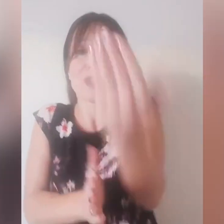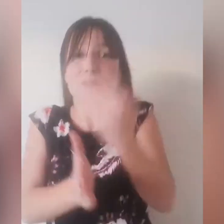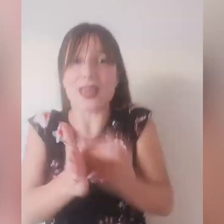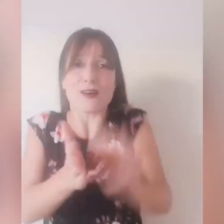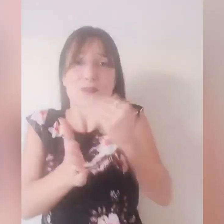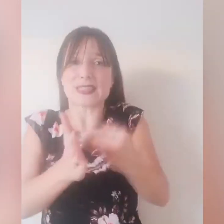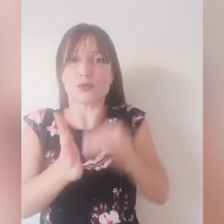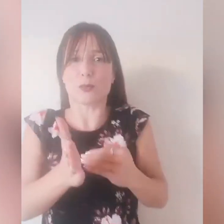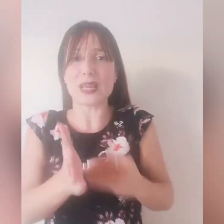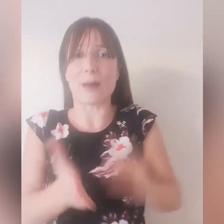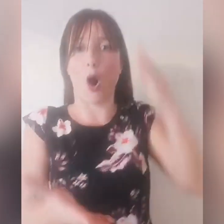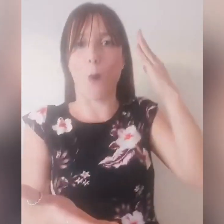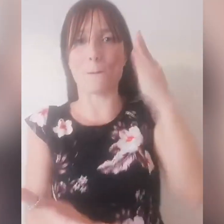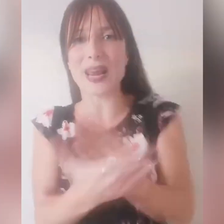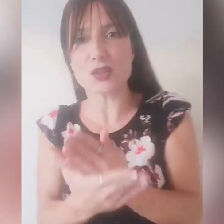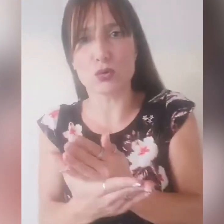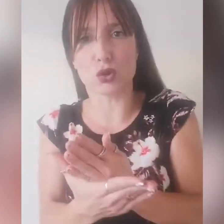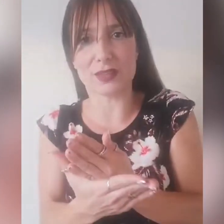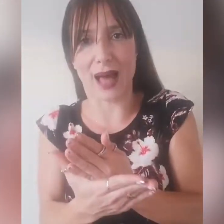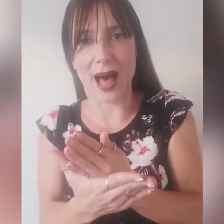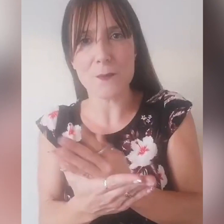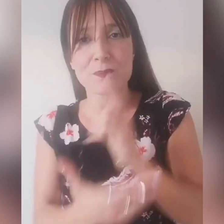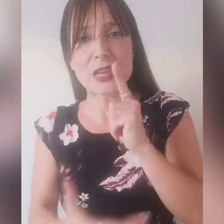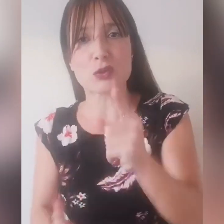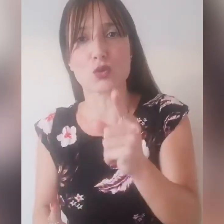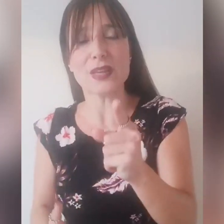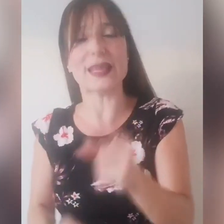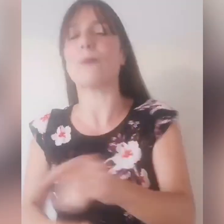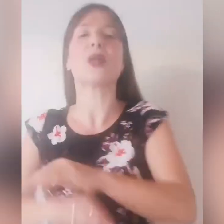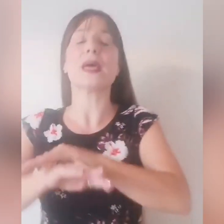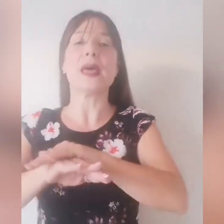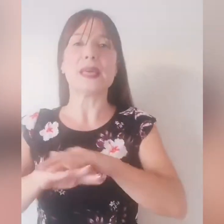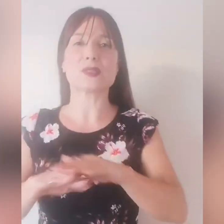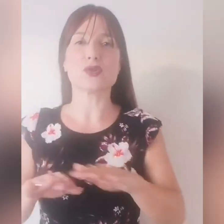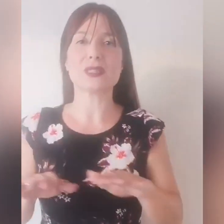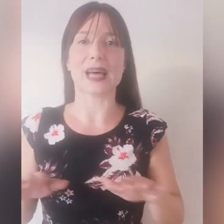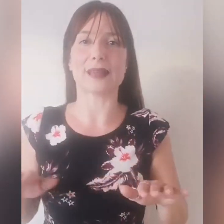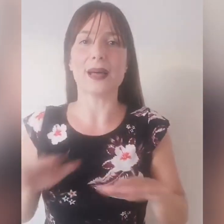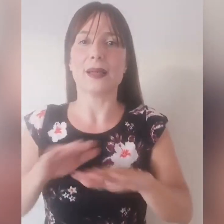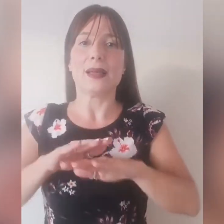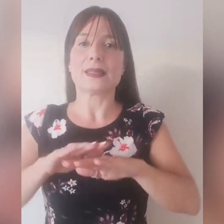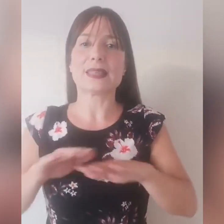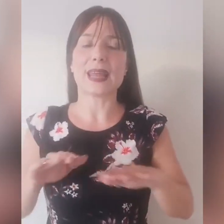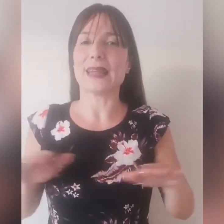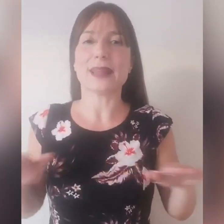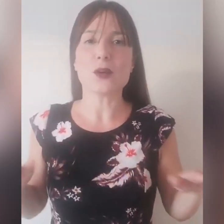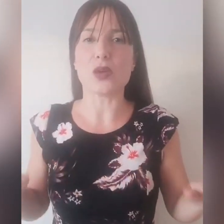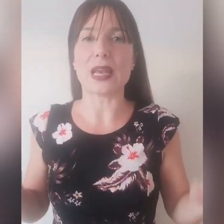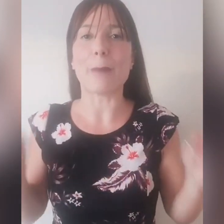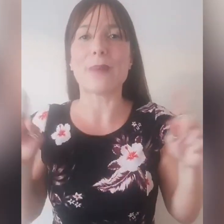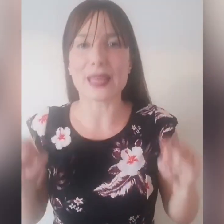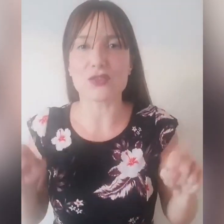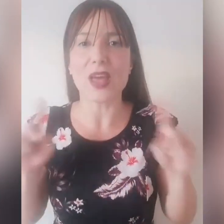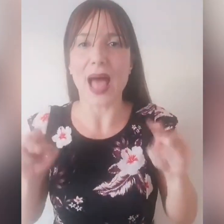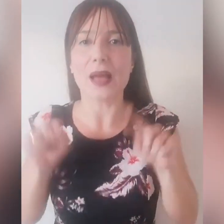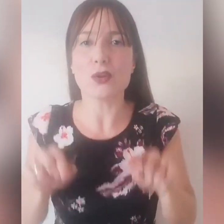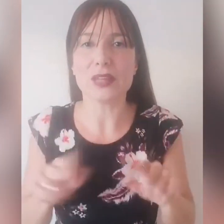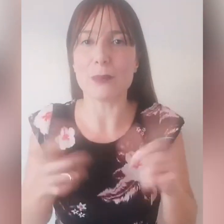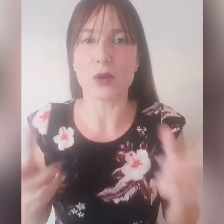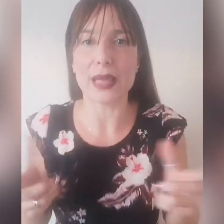Mi aveva avvisato prima, ho preso autorità su quel demone e sono stata serena e tranquilla perché c'è anche un demone